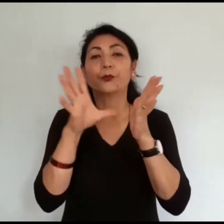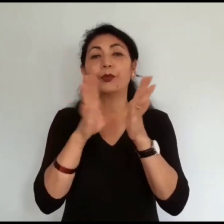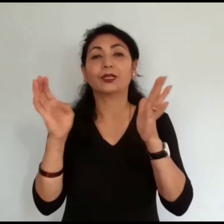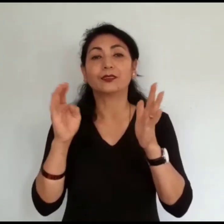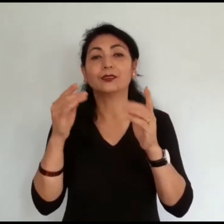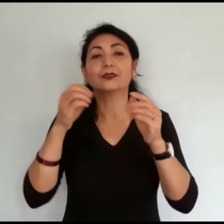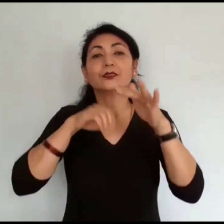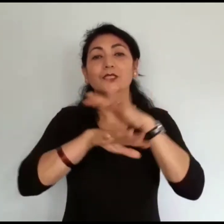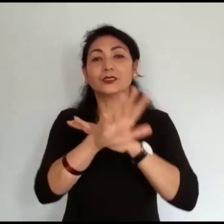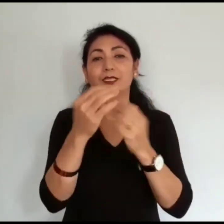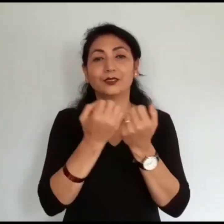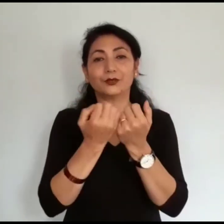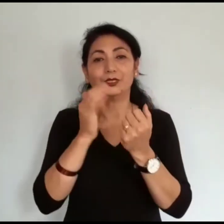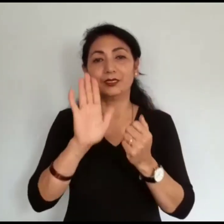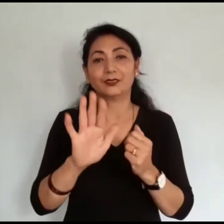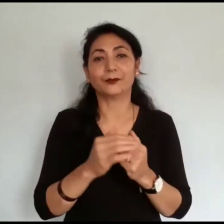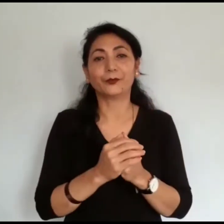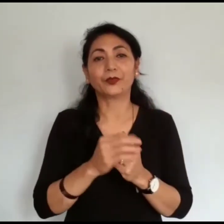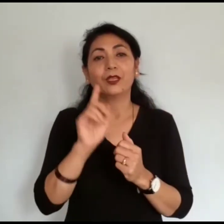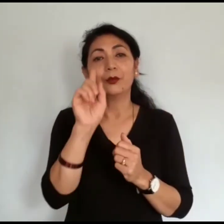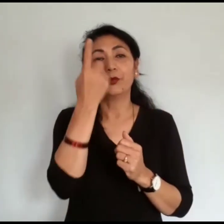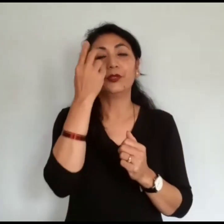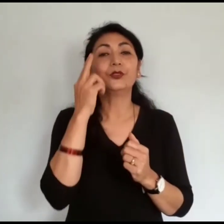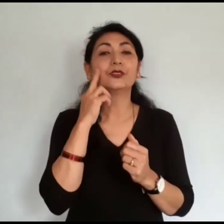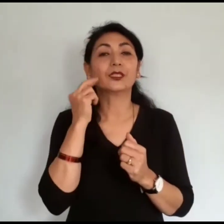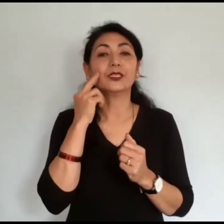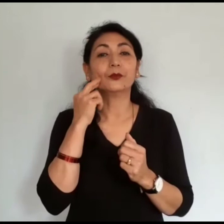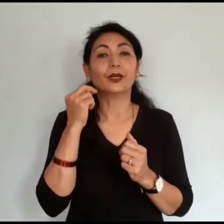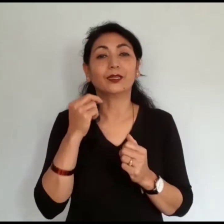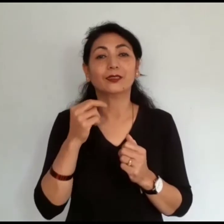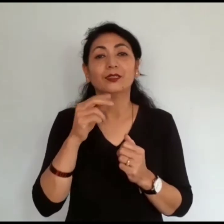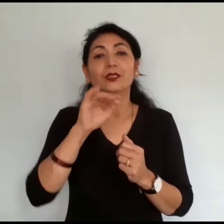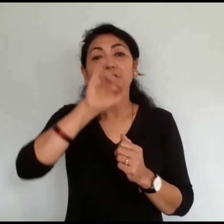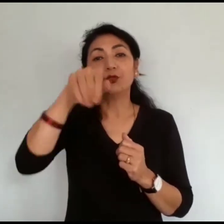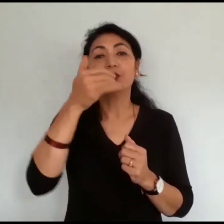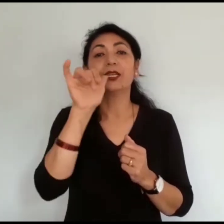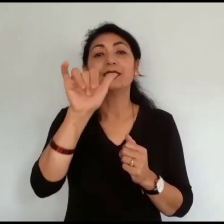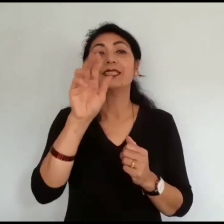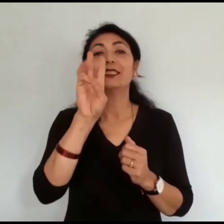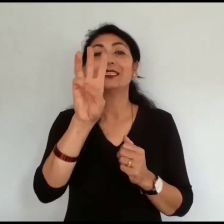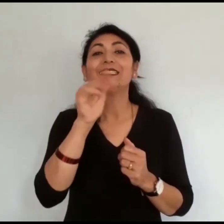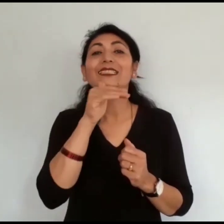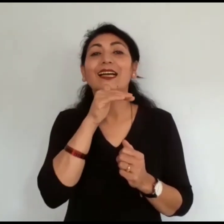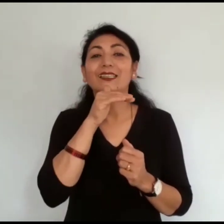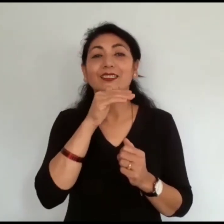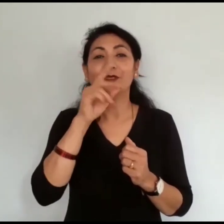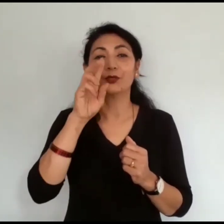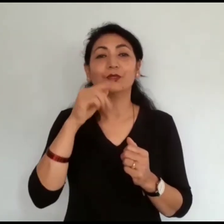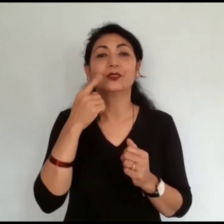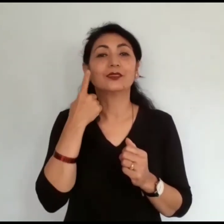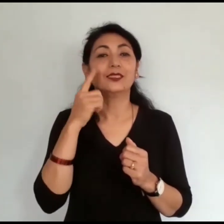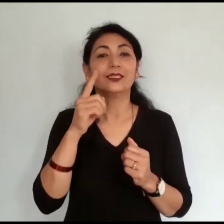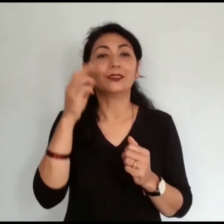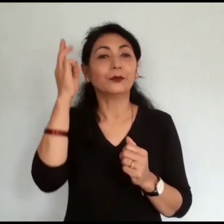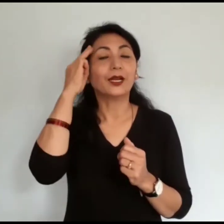माध्यम जूम बाटा संचालन हुने चा पहिलो सनिवार अर्थात जुलाई 3 तारिक को दिन